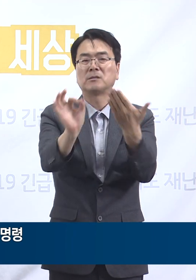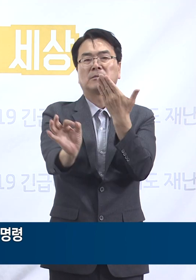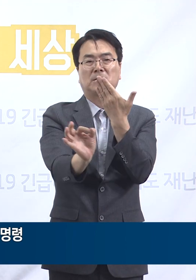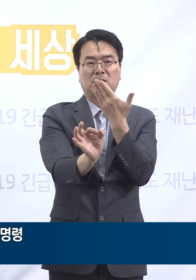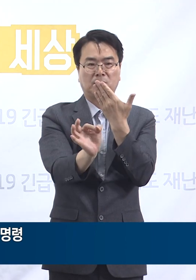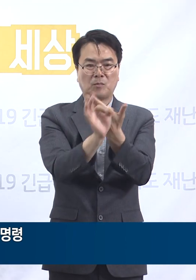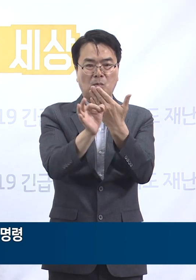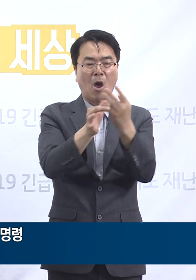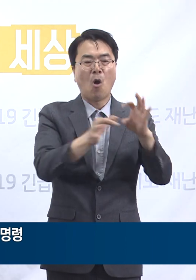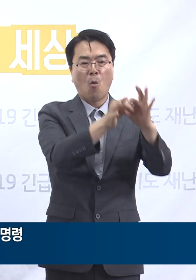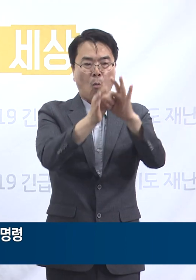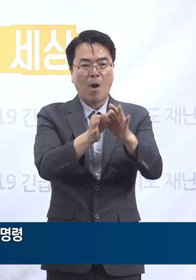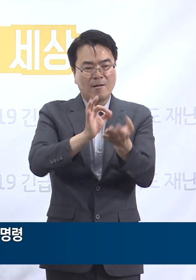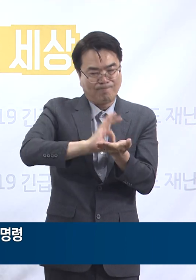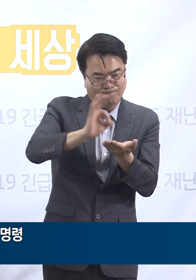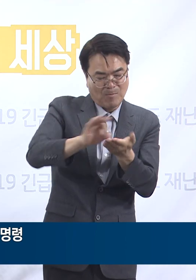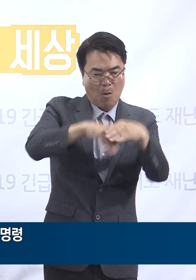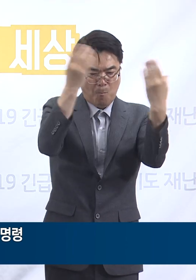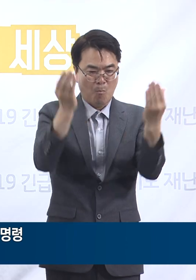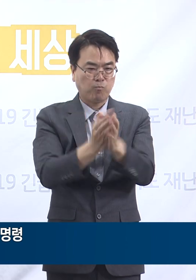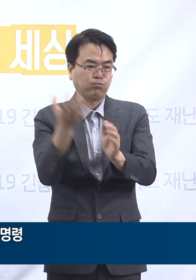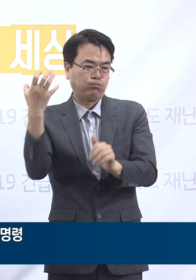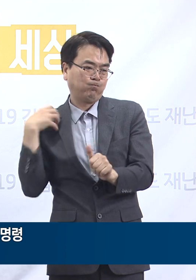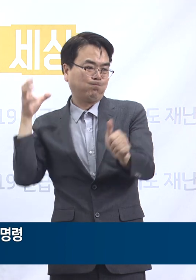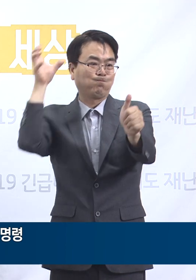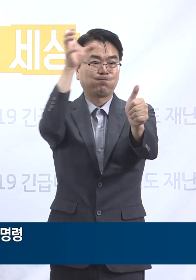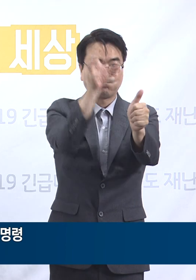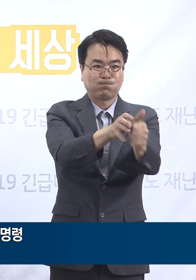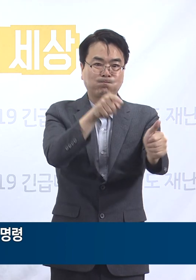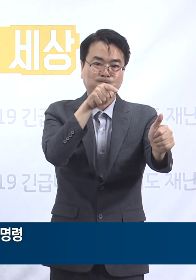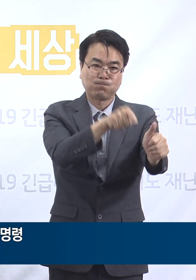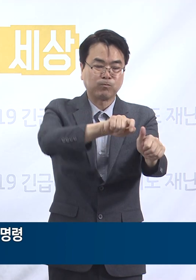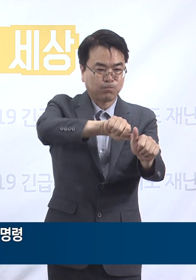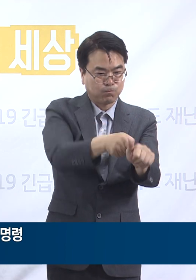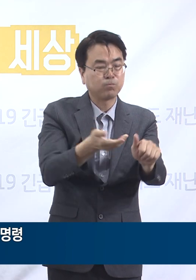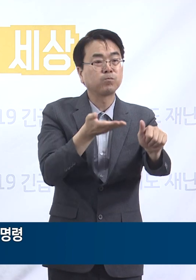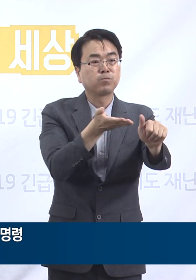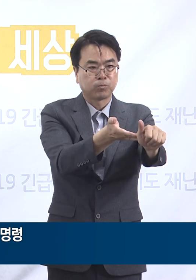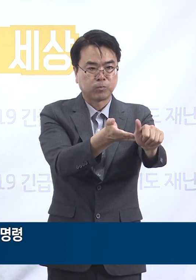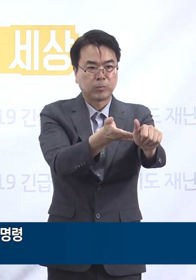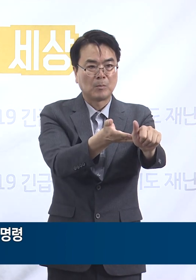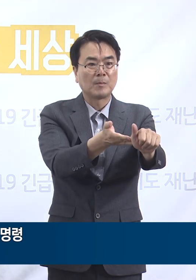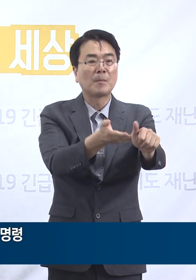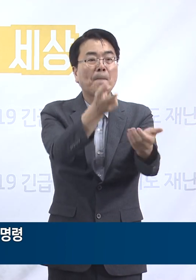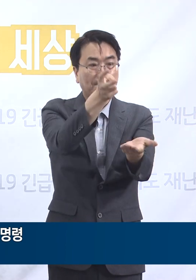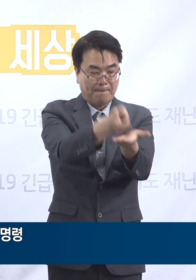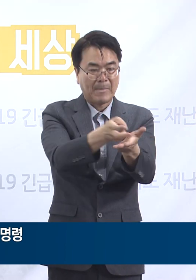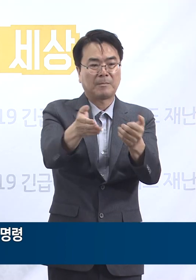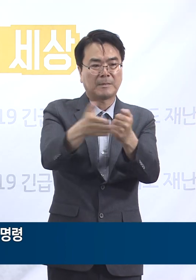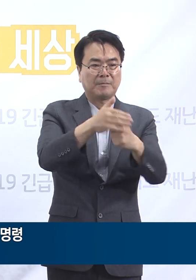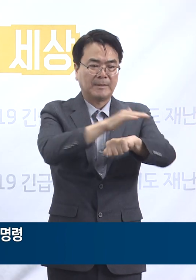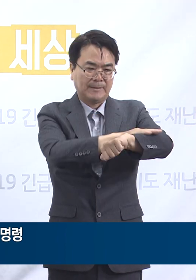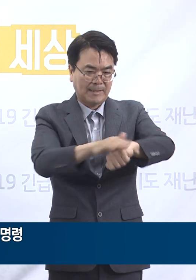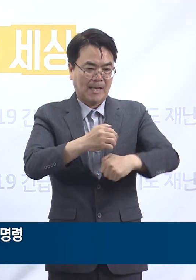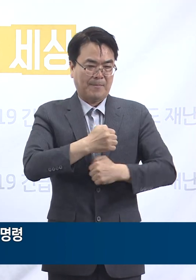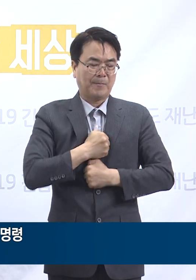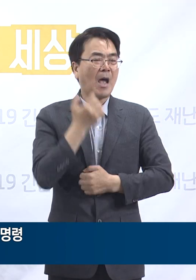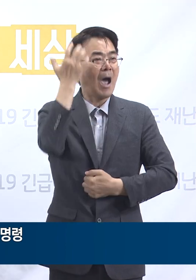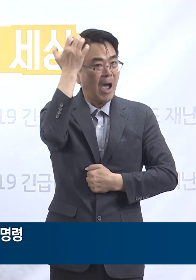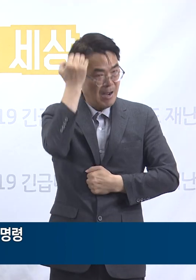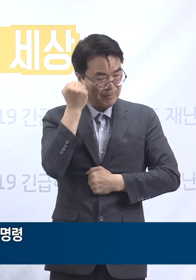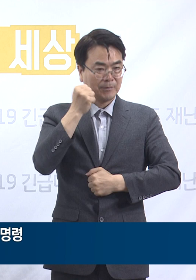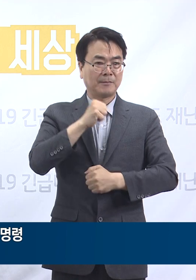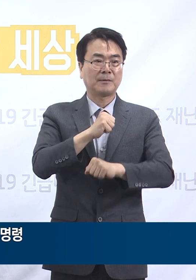방역비 전액에 대한 구상권, 손흥배상 청구 등 제재 방안을 이행할 방침이니 이 점을 유의념해 주시기 바랍니다.